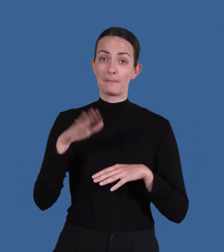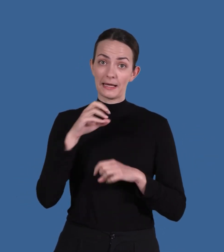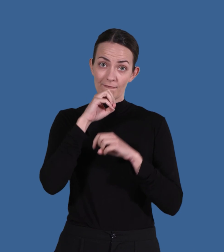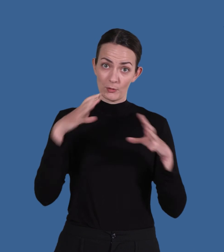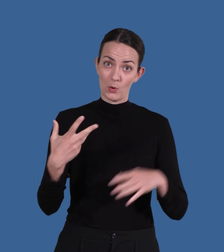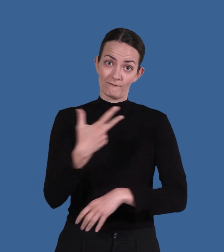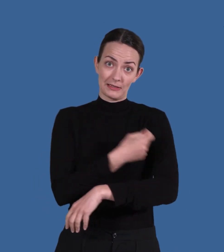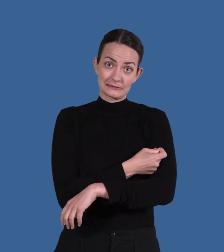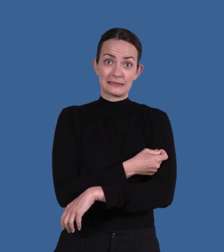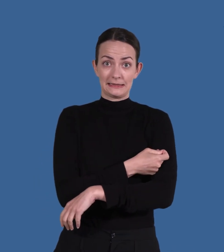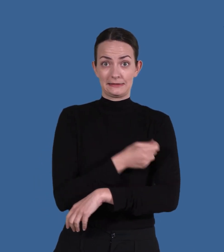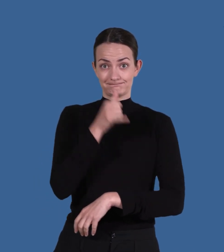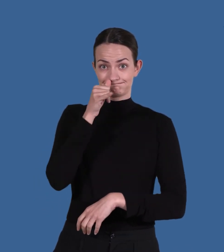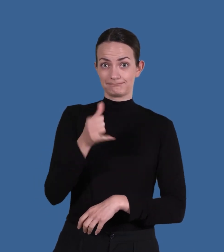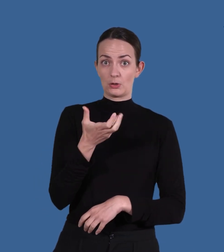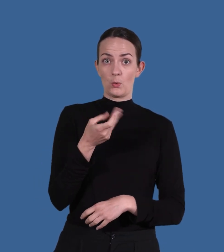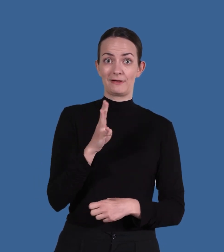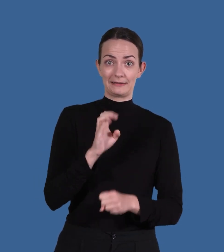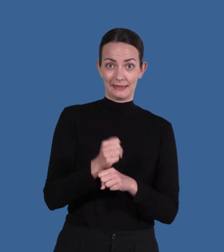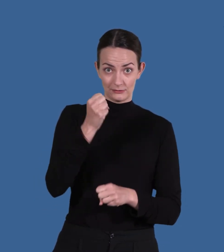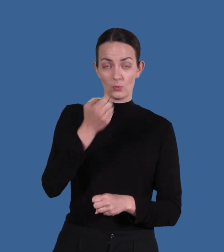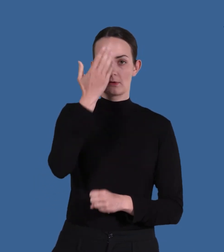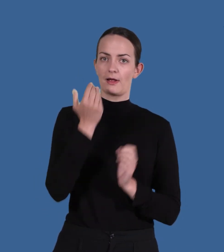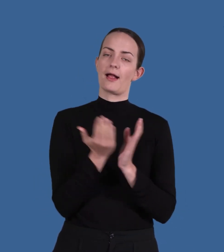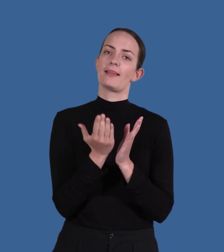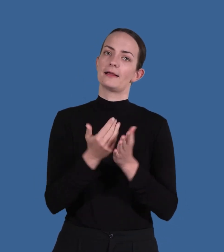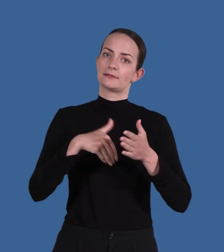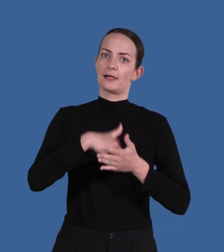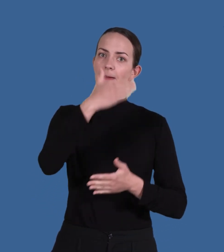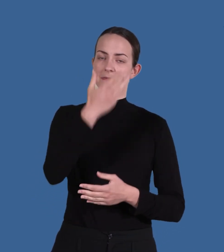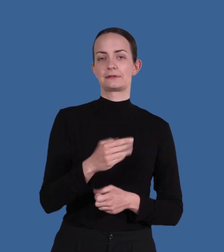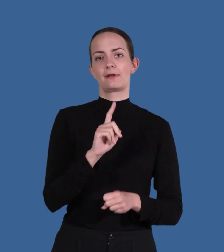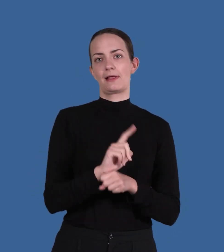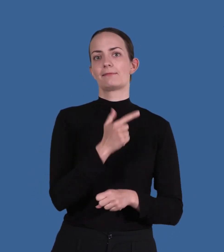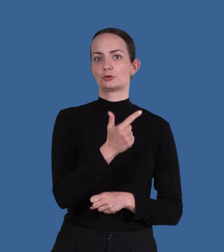Mer information om vaccination mot covid-19 finns på 1177.se